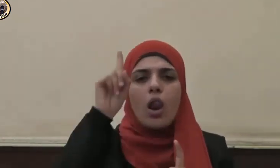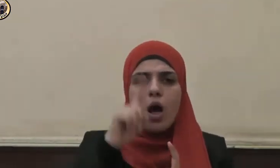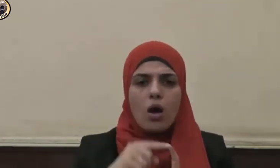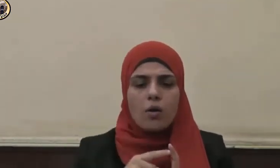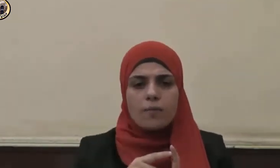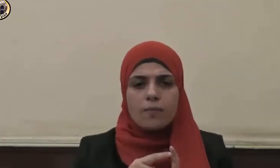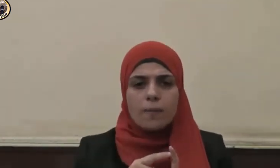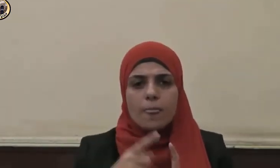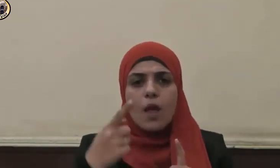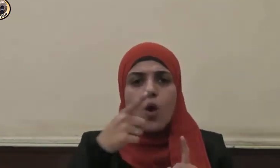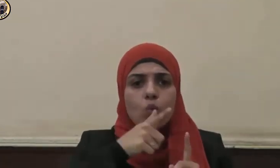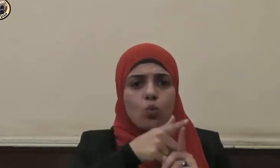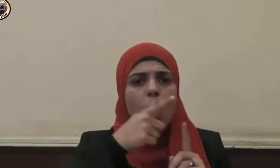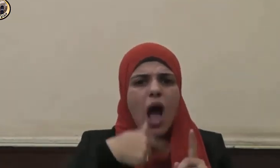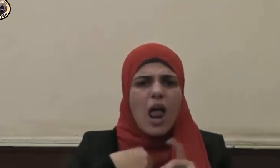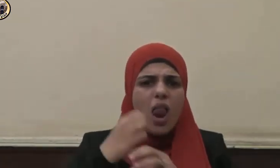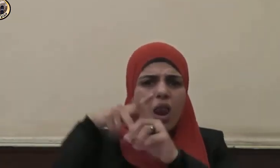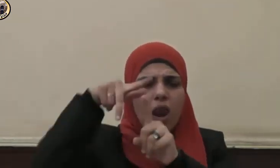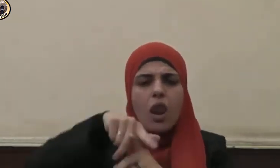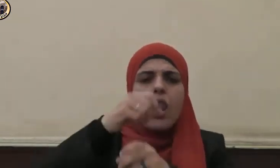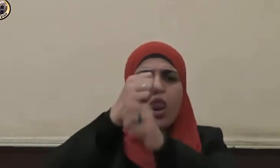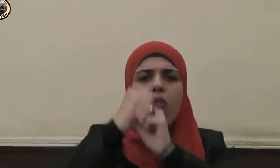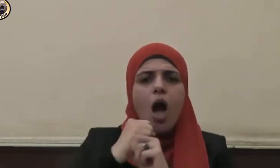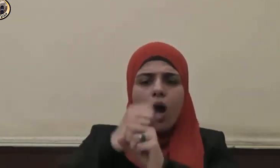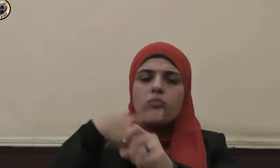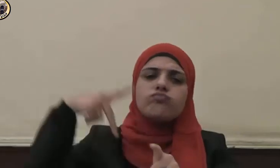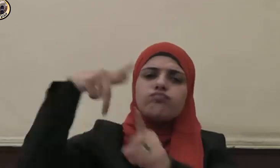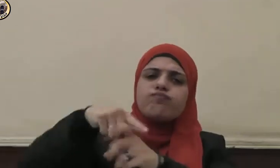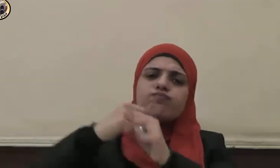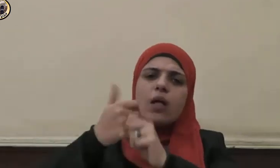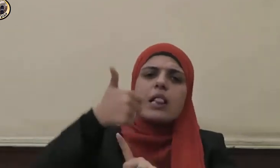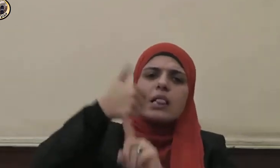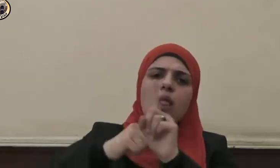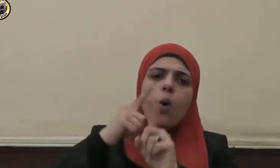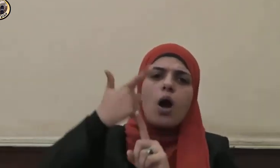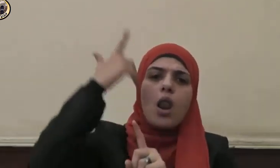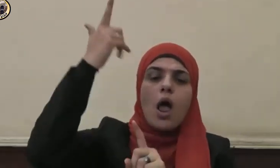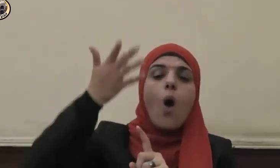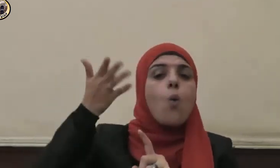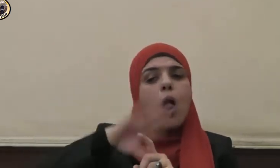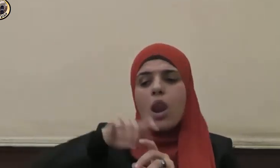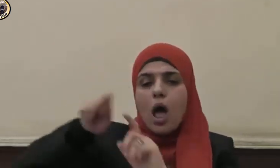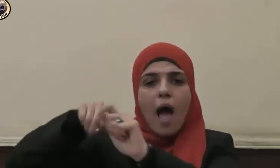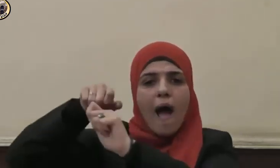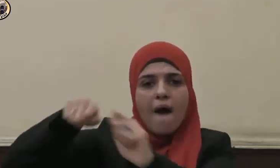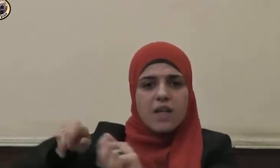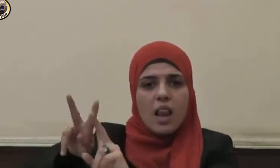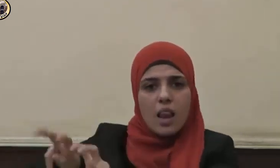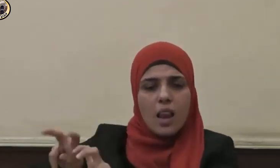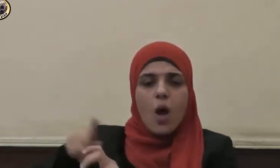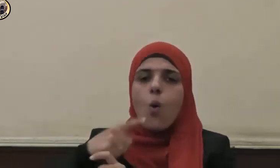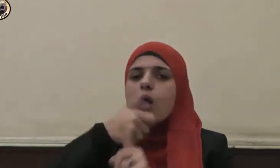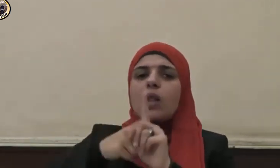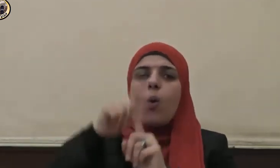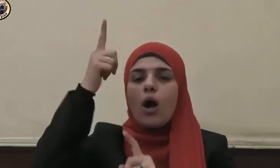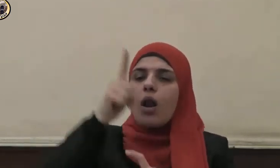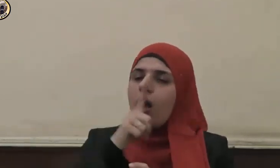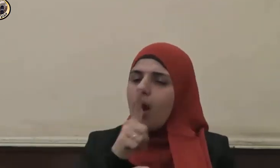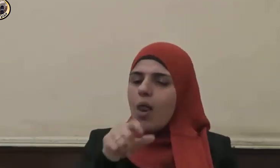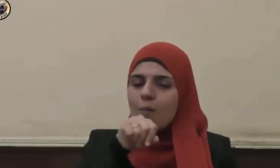ناقتي وأتوكل أو أعقلها وأتوكل قال صلى الله عليه